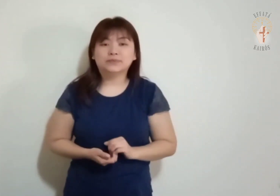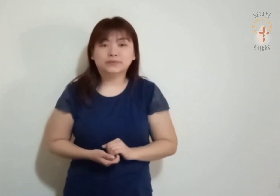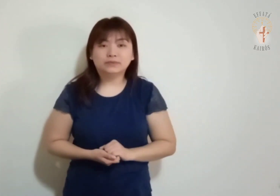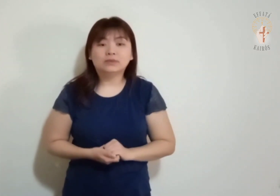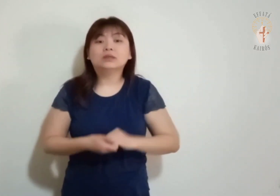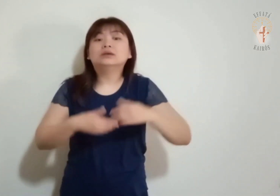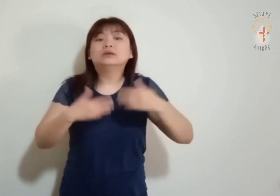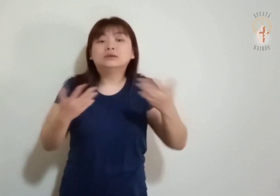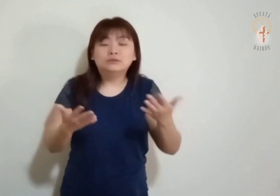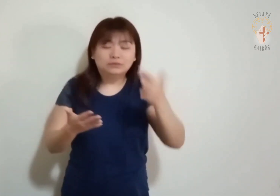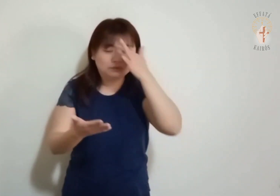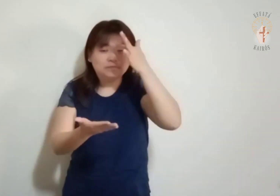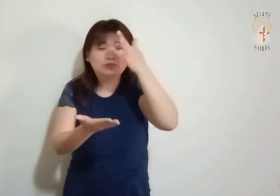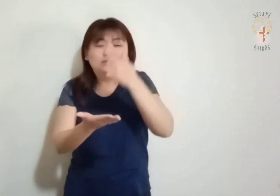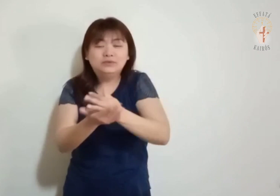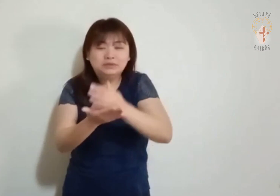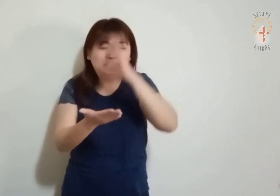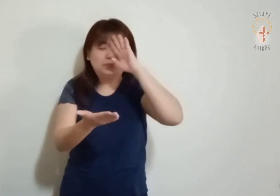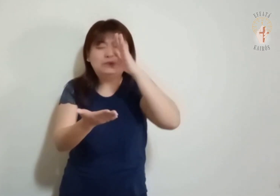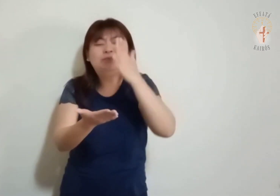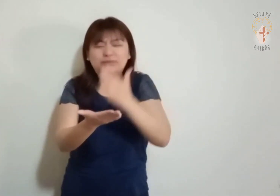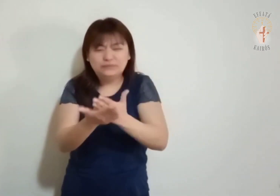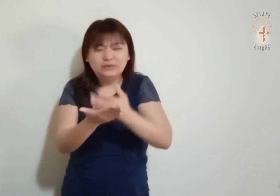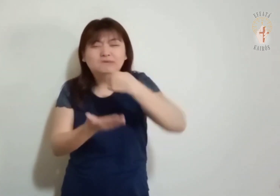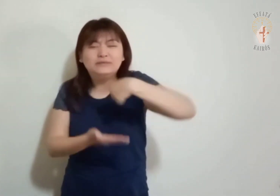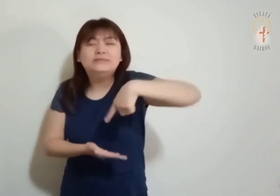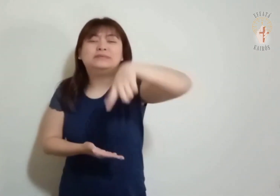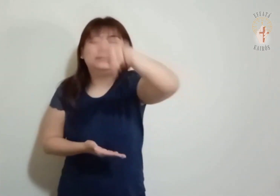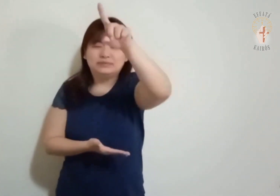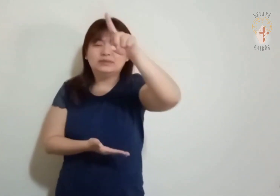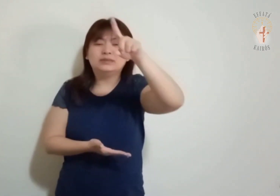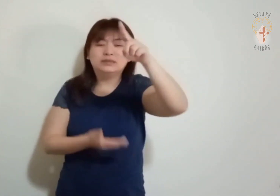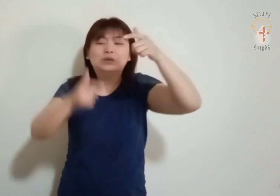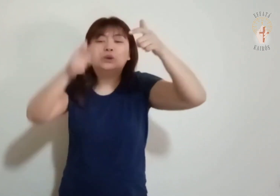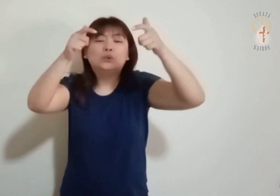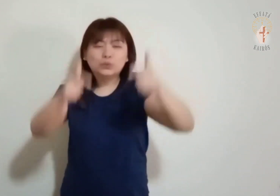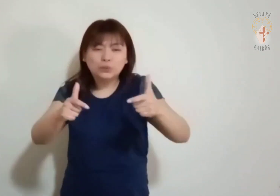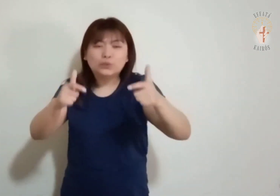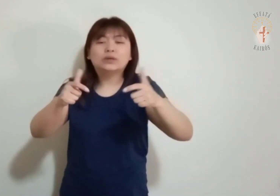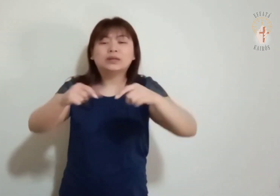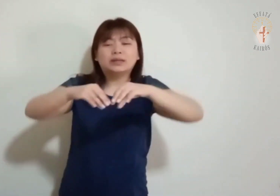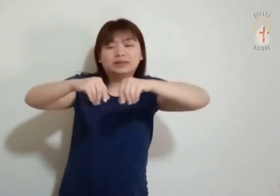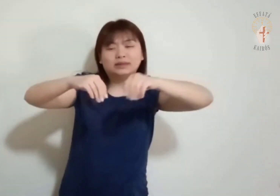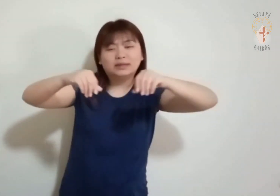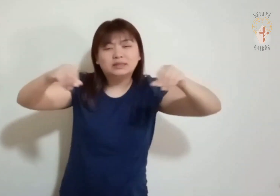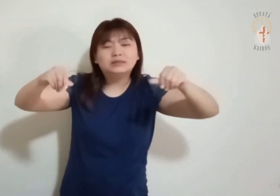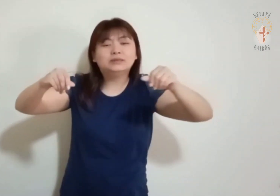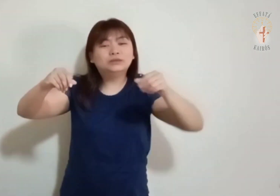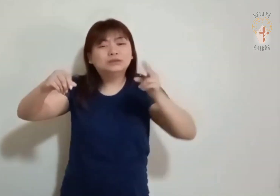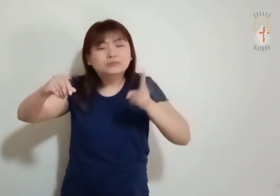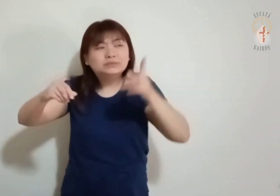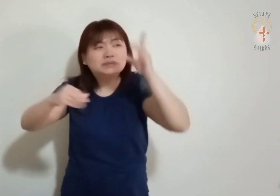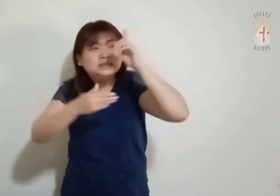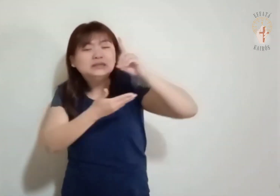Foi pela fé que ele residiu como estrangeiro na terra